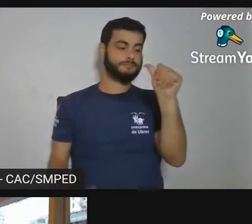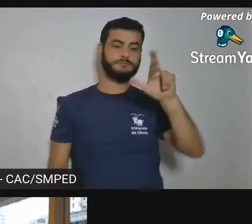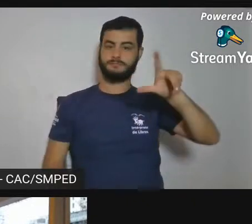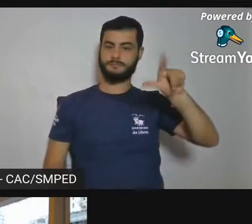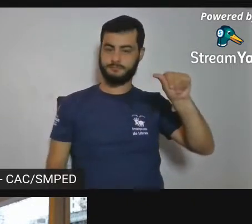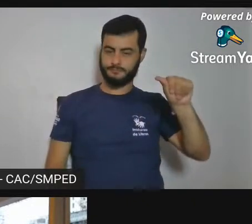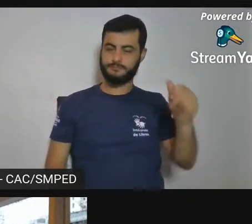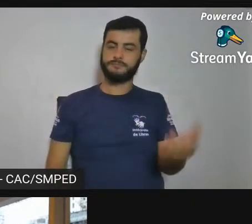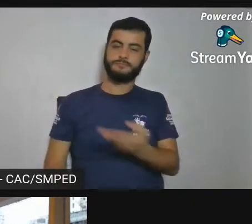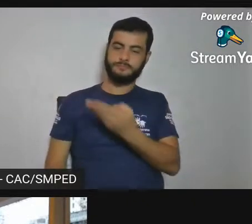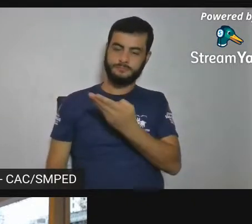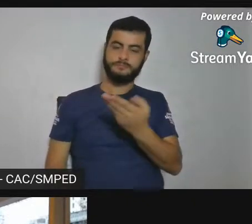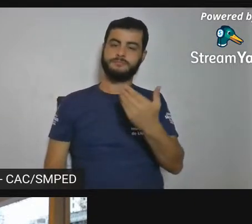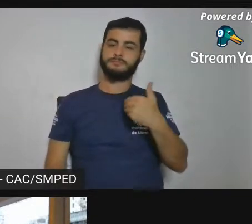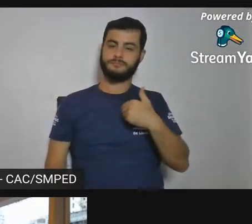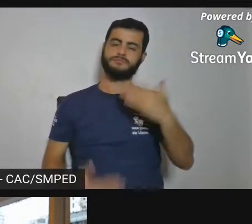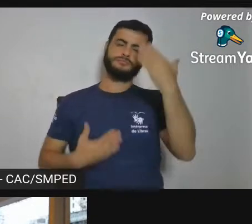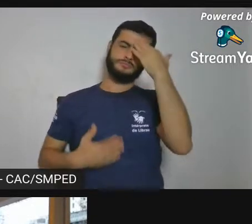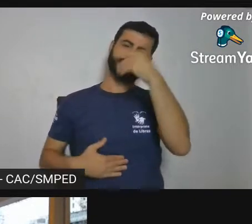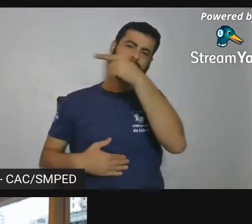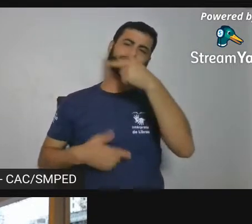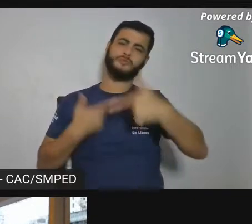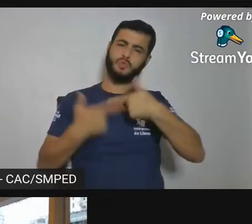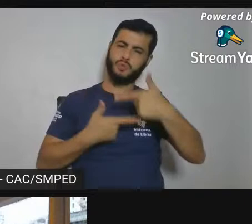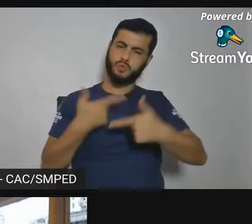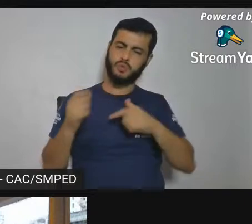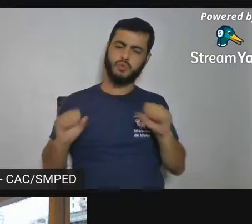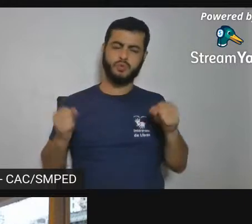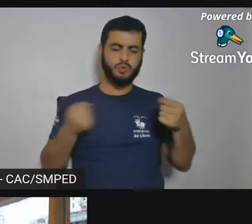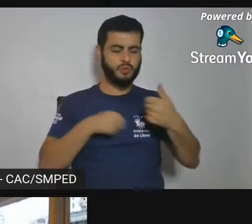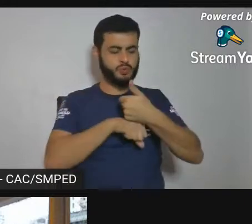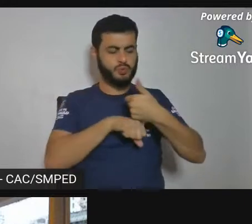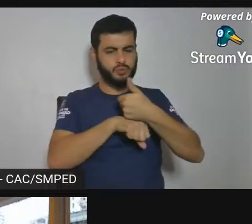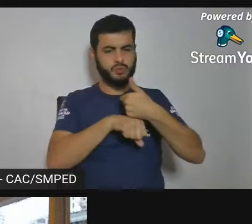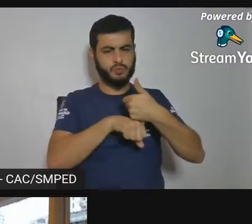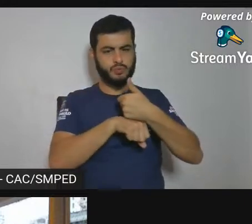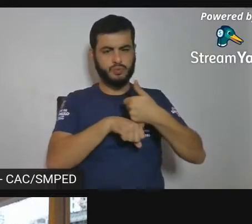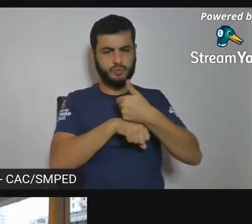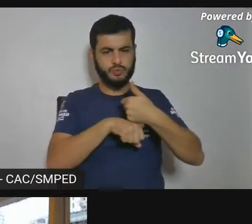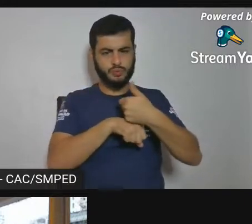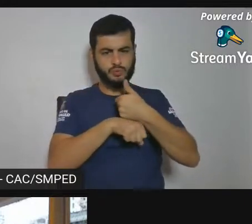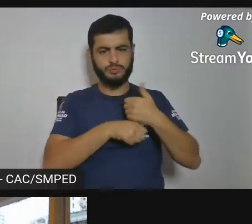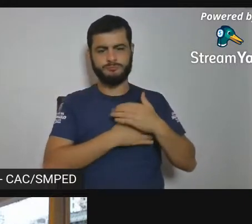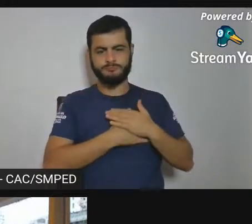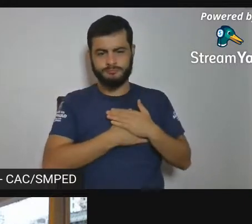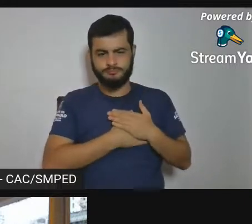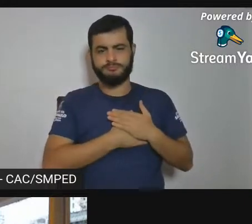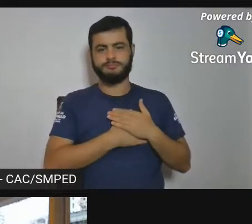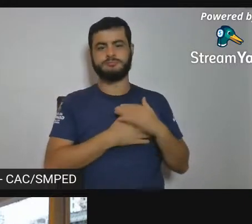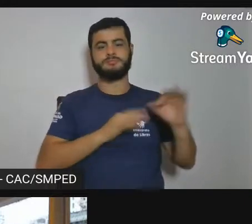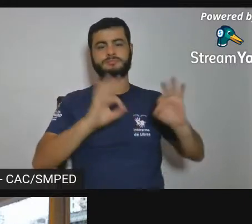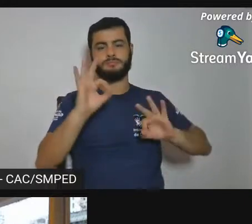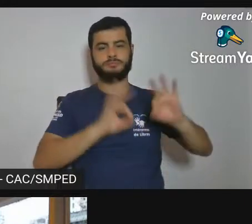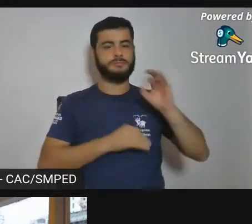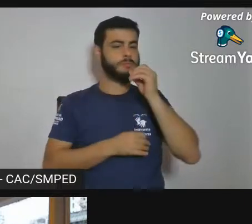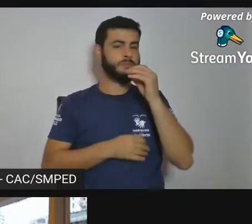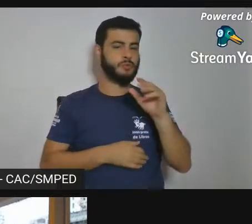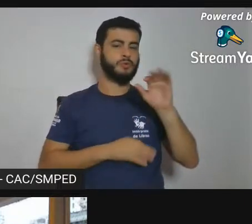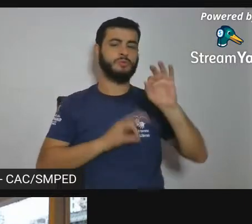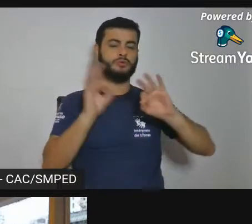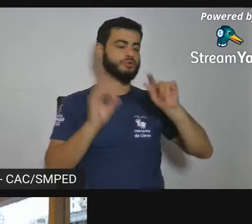quem eu agradeço pela dedicação, profissionalismo e incrível generosidade na elaboração do projeto gráfico,